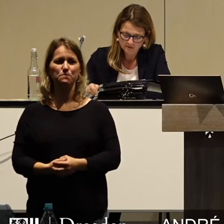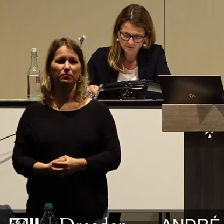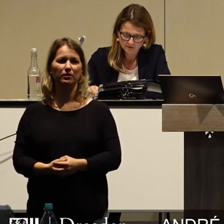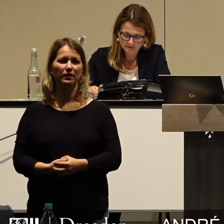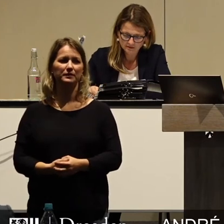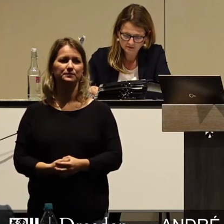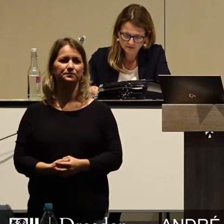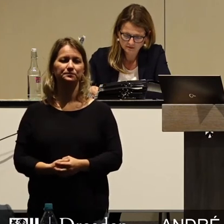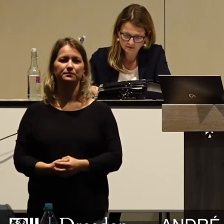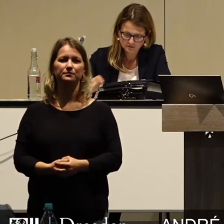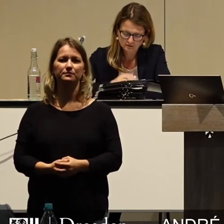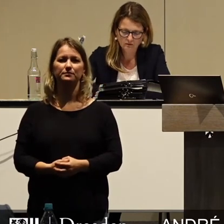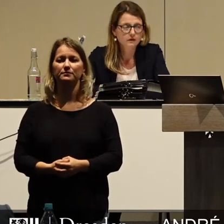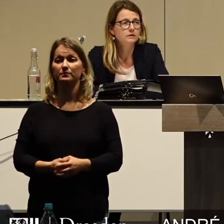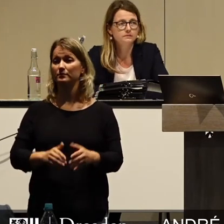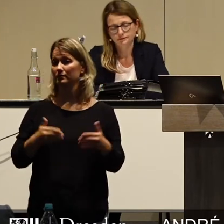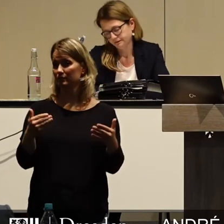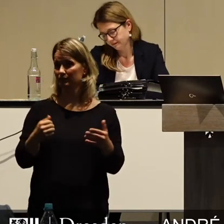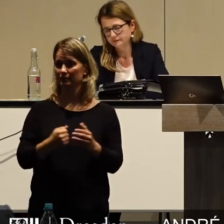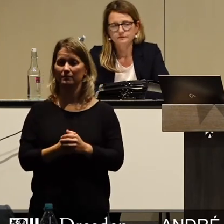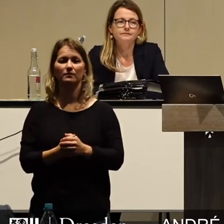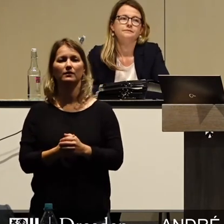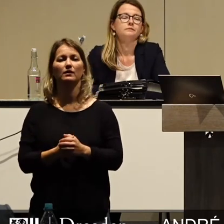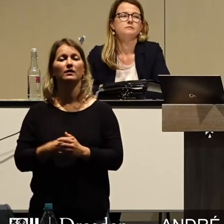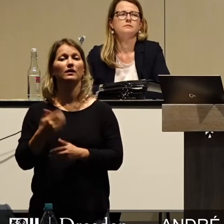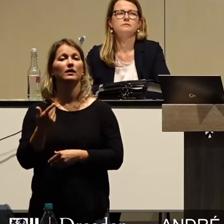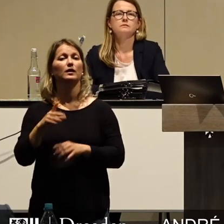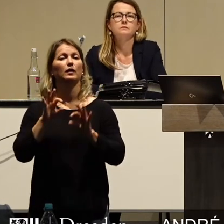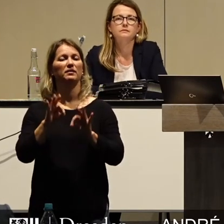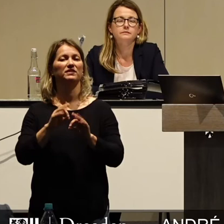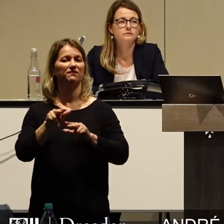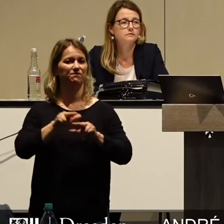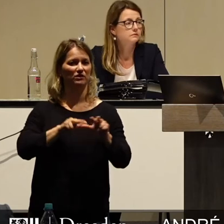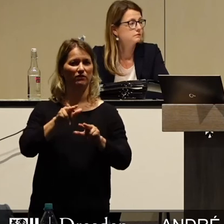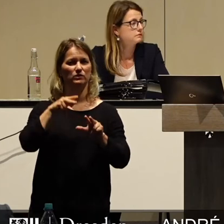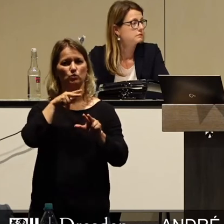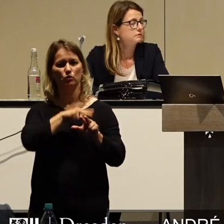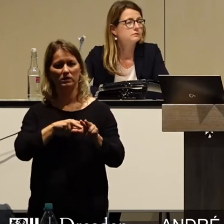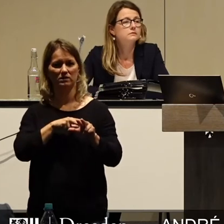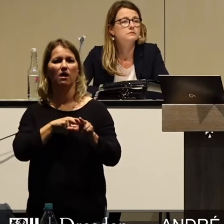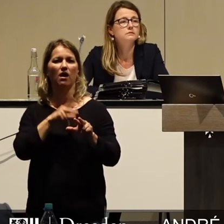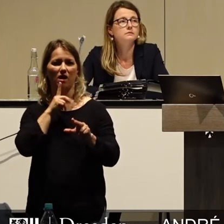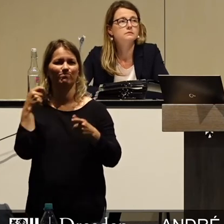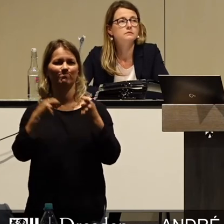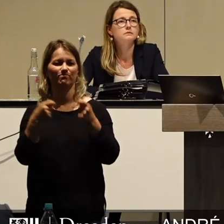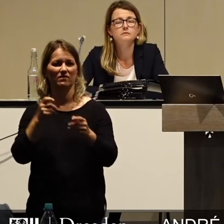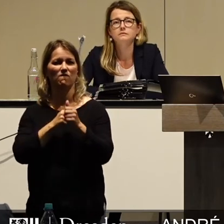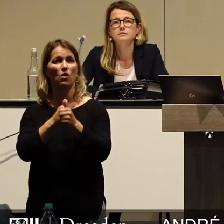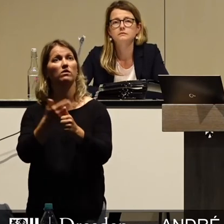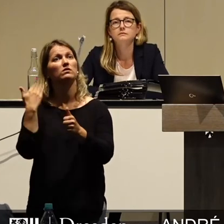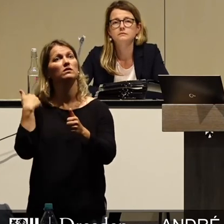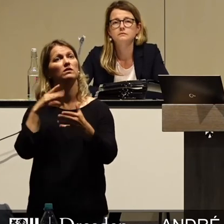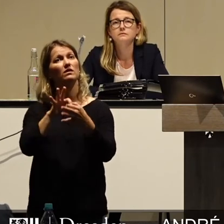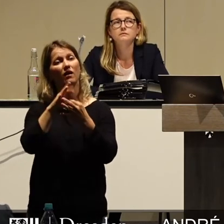Meine Damen und Herren, die wirtschaftlichen, finanziellen und sozialen Folgen der Corona-Krise sind dramatisch.